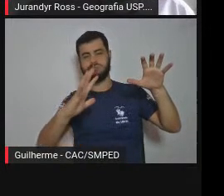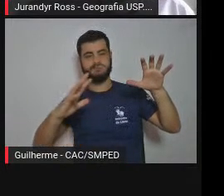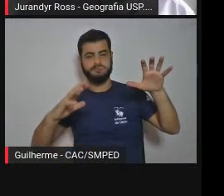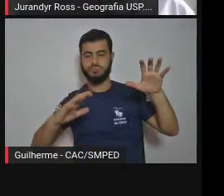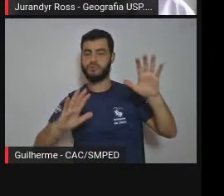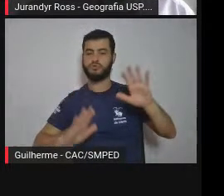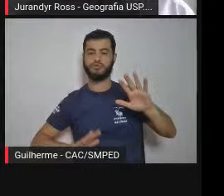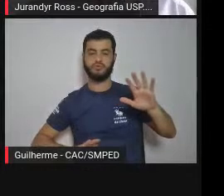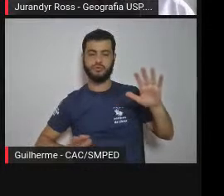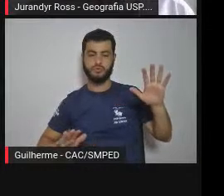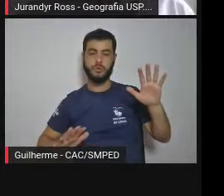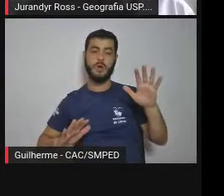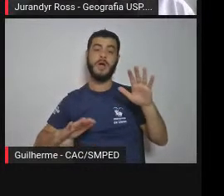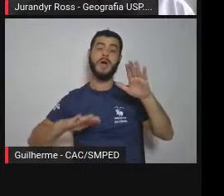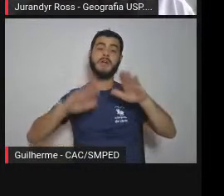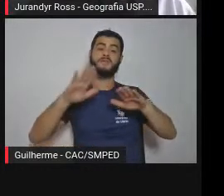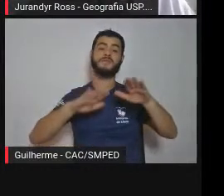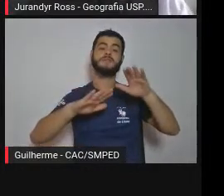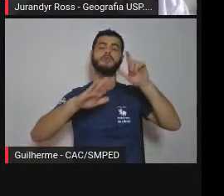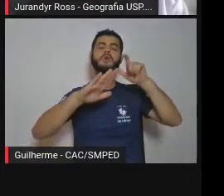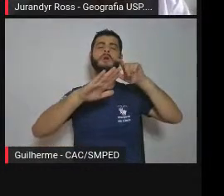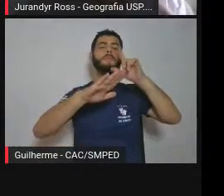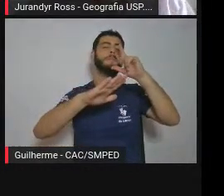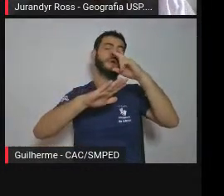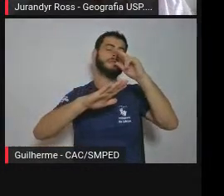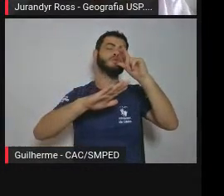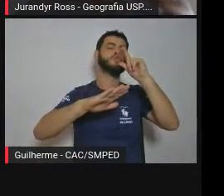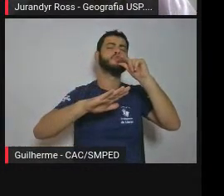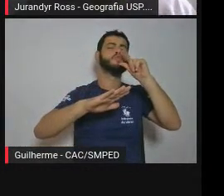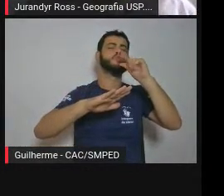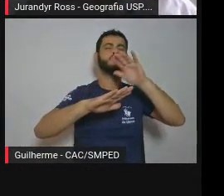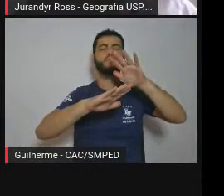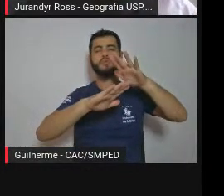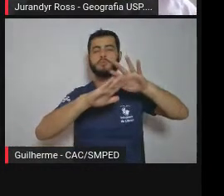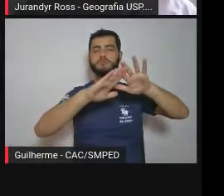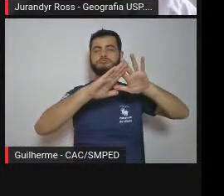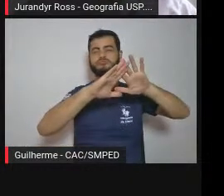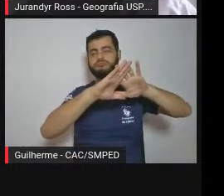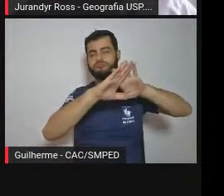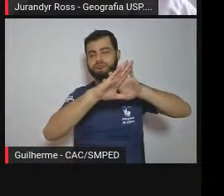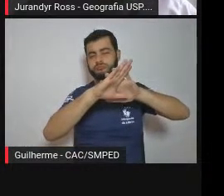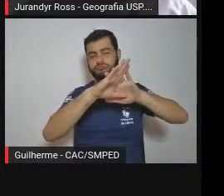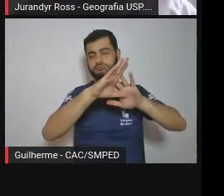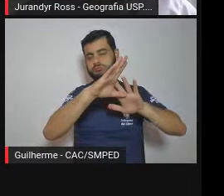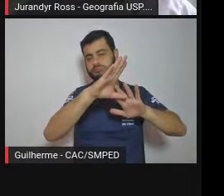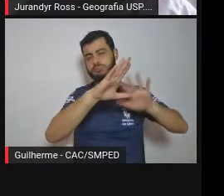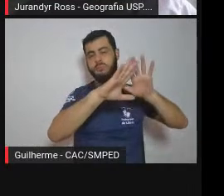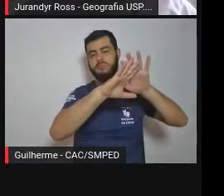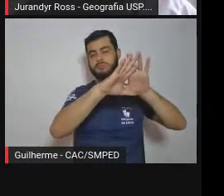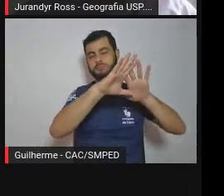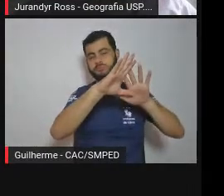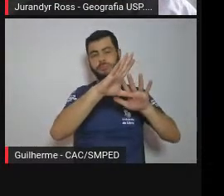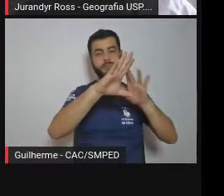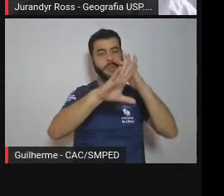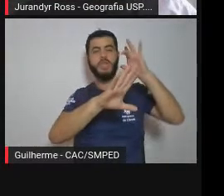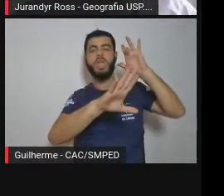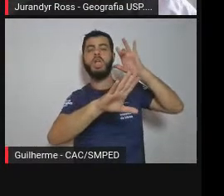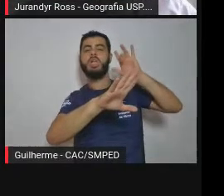algumas, vamos dizer assim, lampejos de vegetação mais